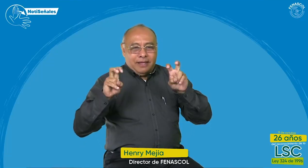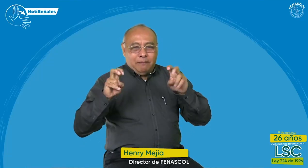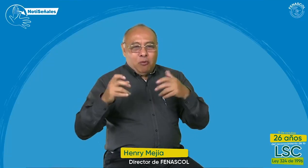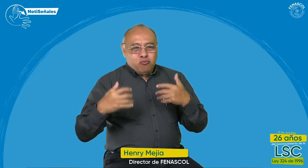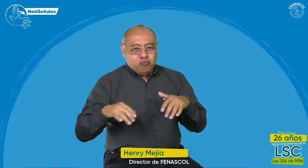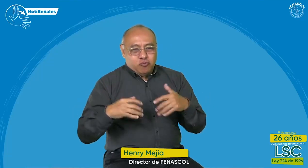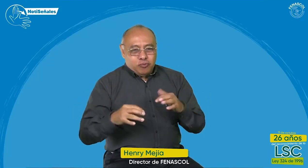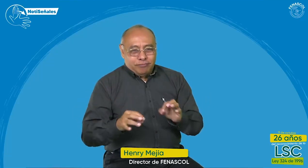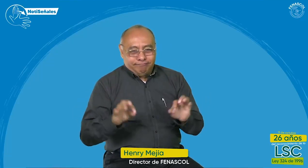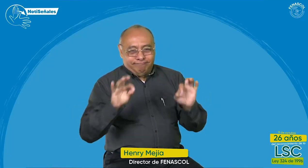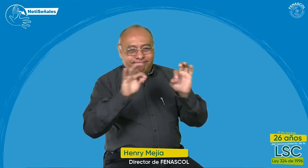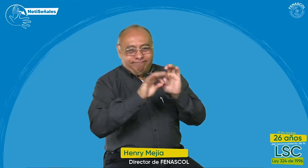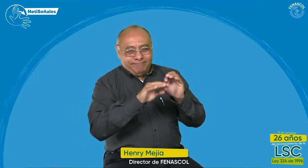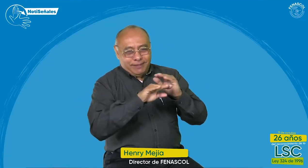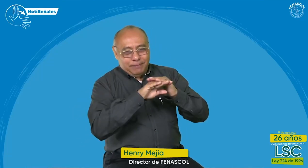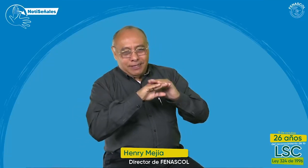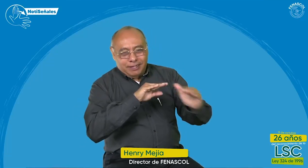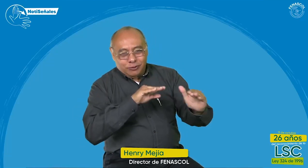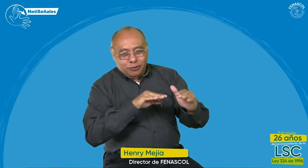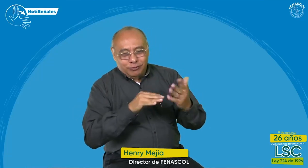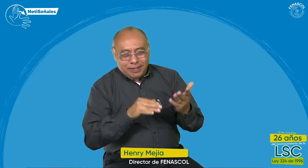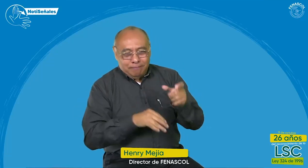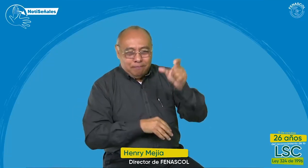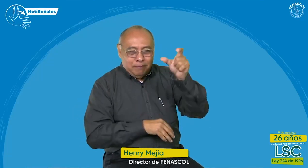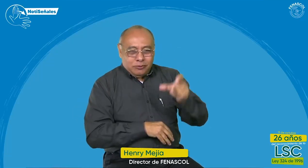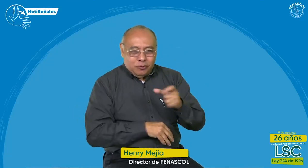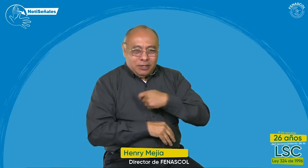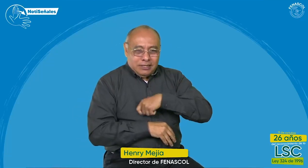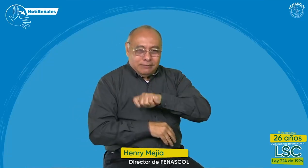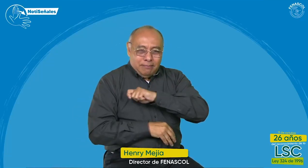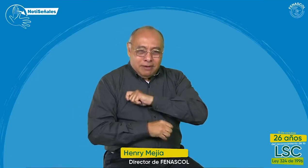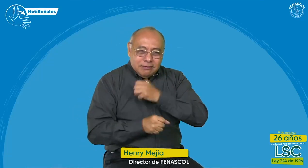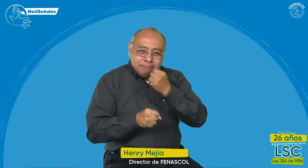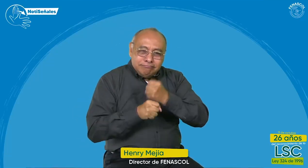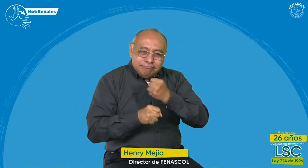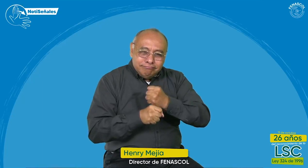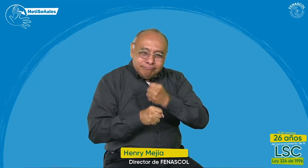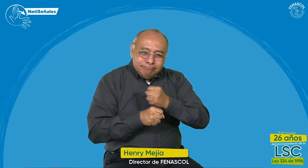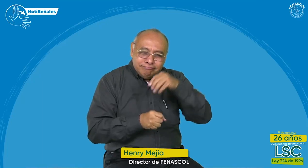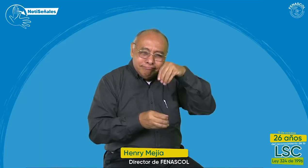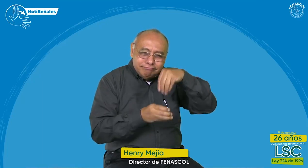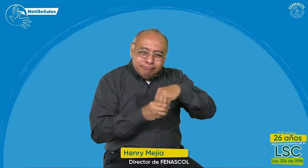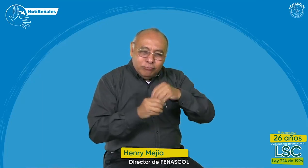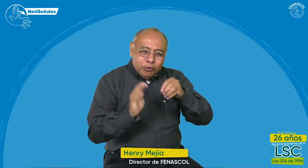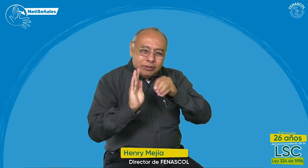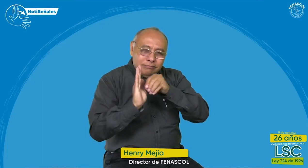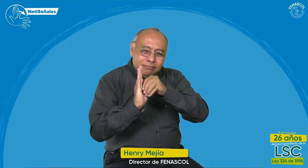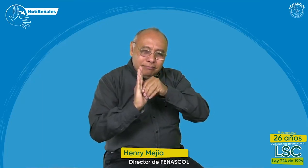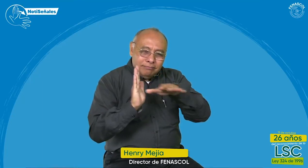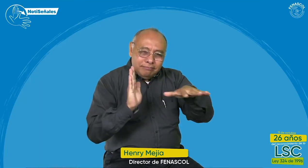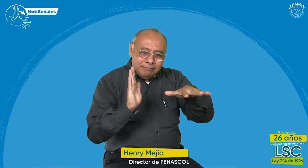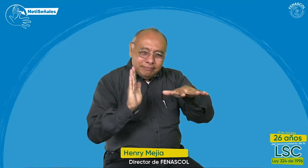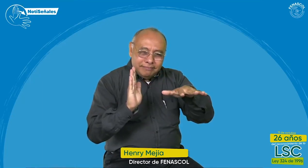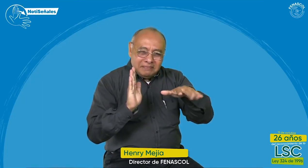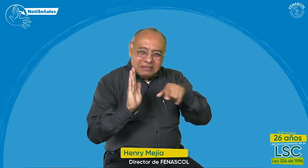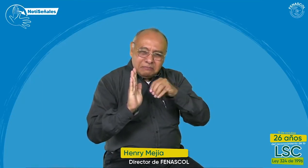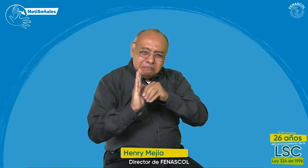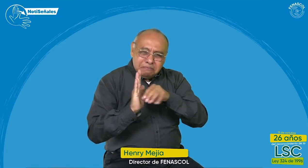Ahora venimos con el tema que nos ataña hoy en NotiSeñales. Tenemos una invitada que trabaja en el Centro de